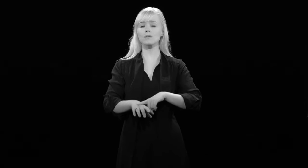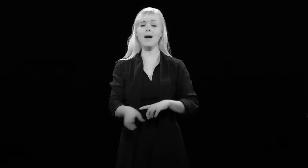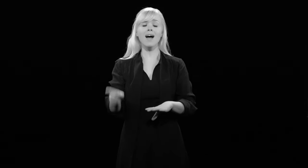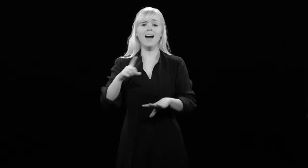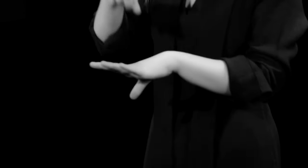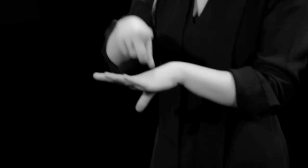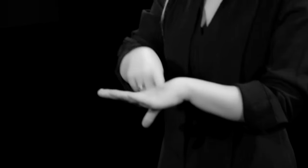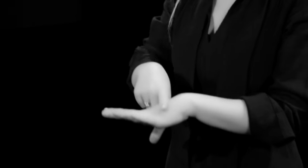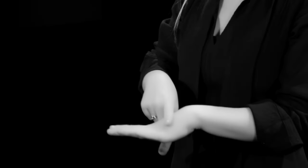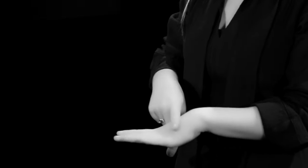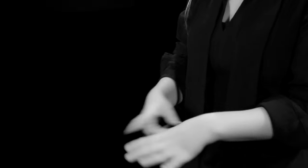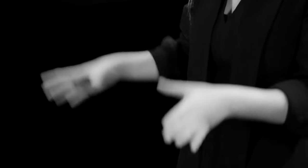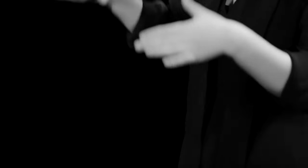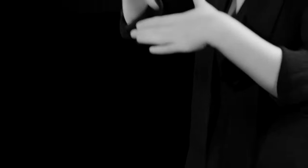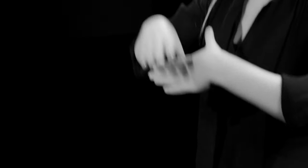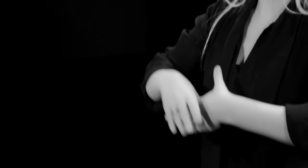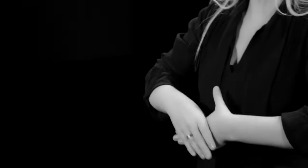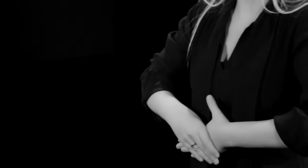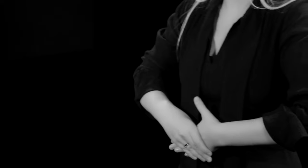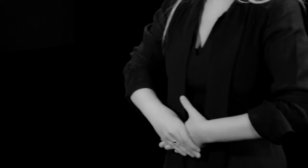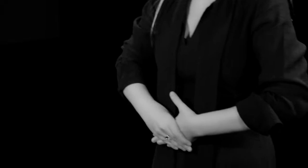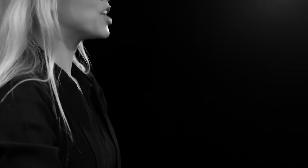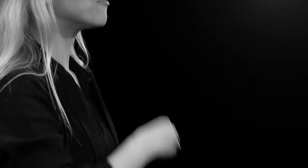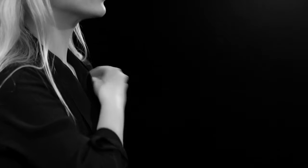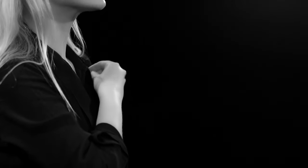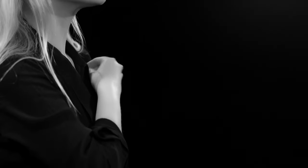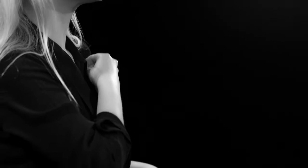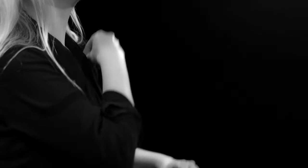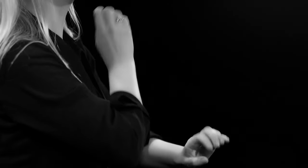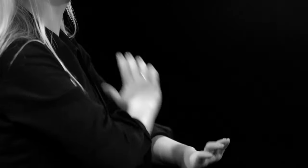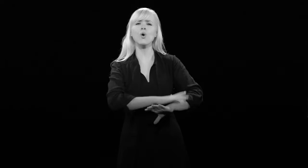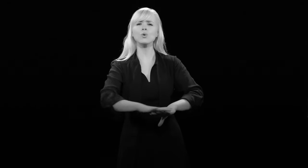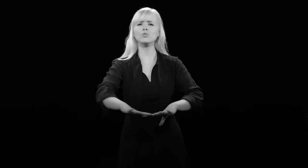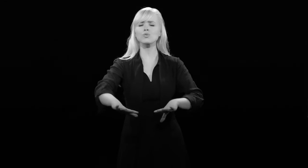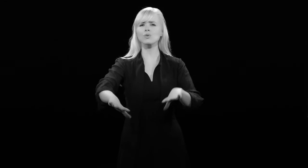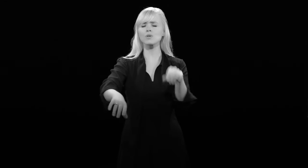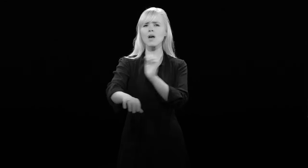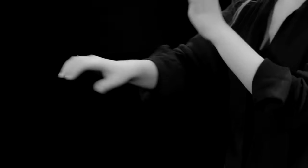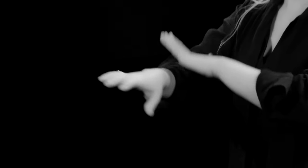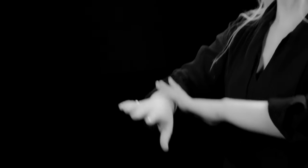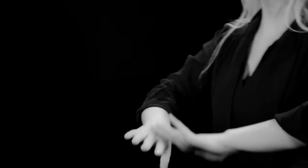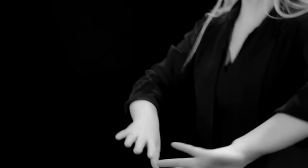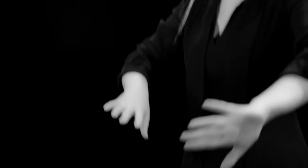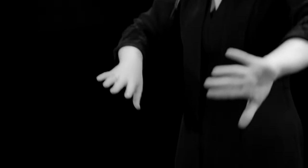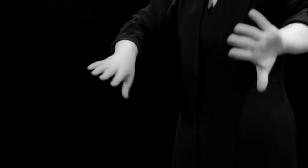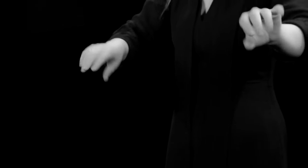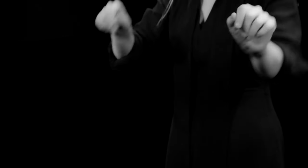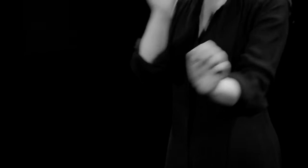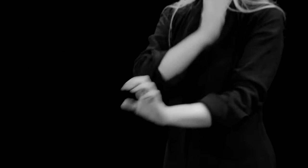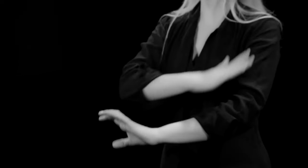rechts und links zusammen Hände waschen sich in Unschuld von der Sünde rein